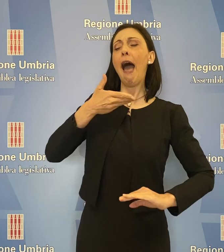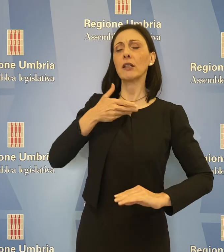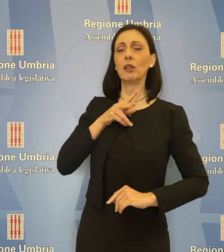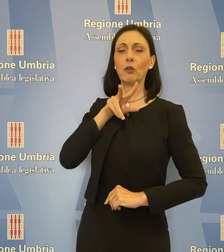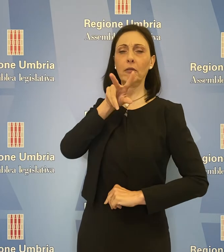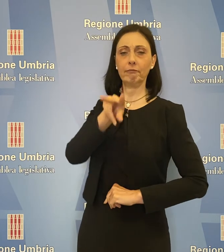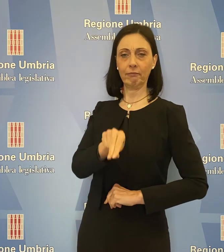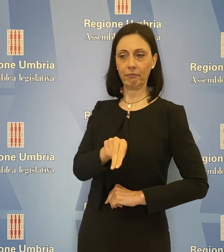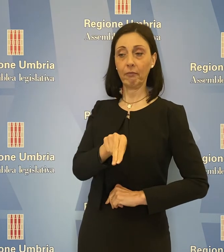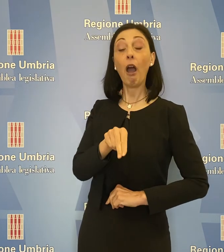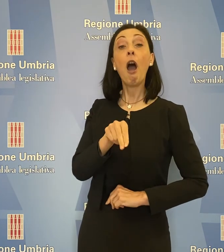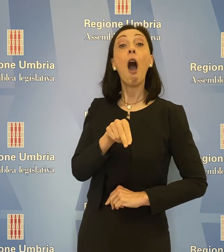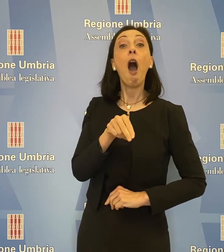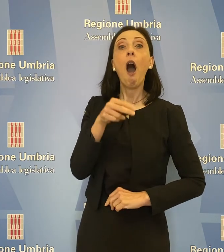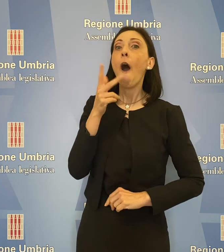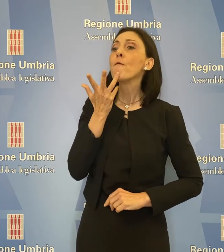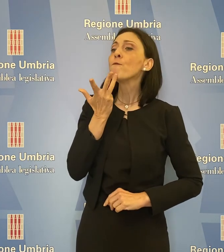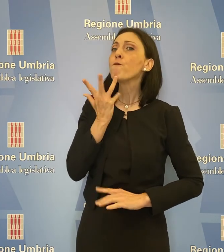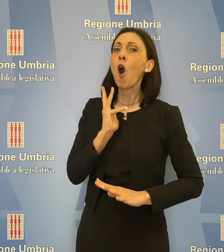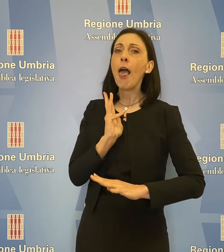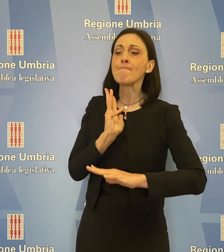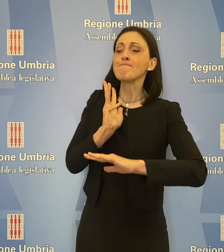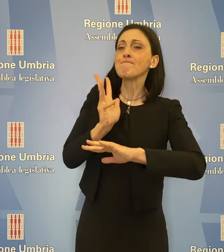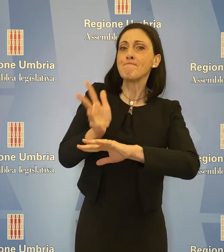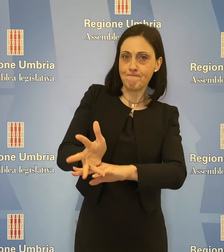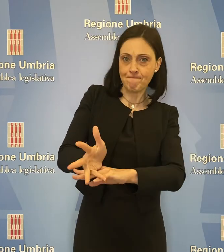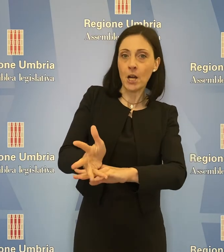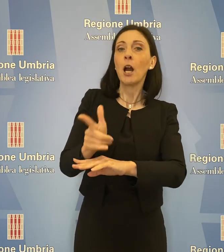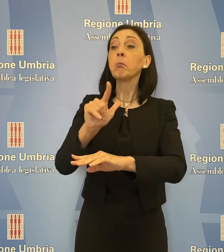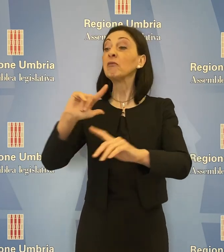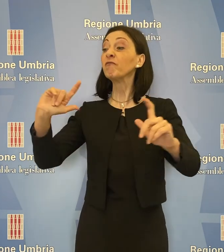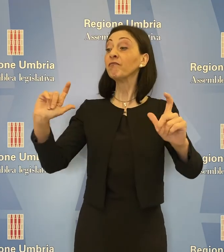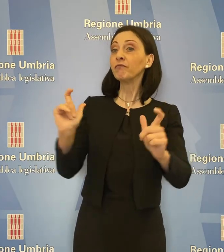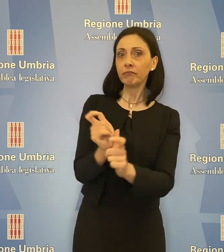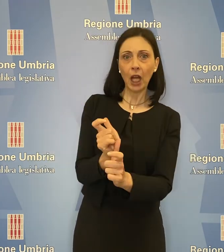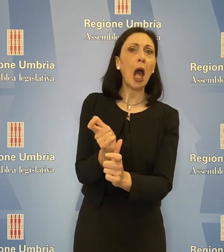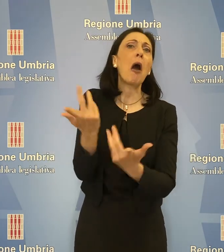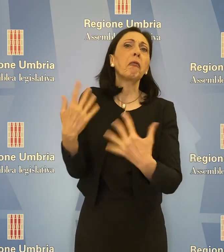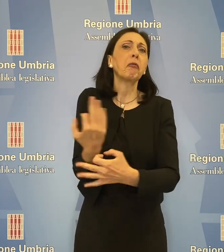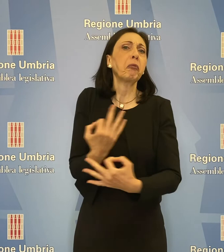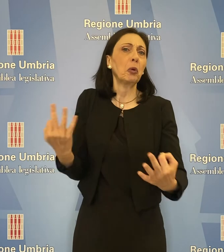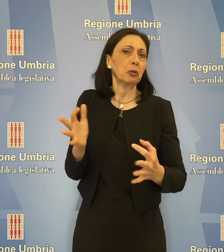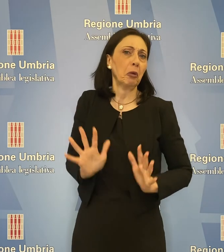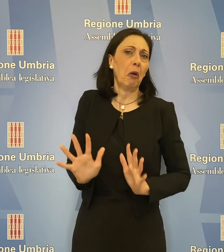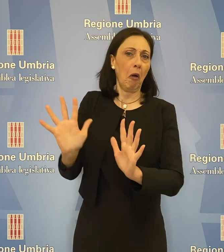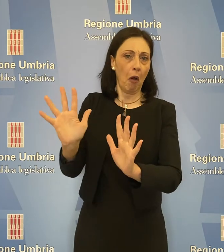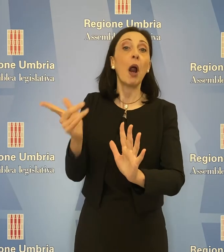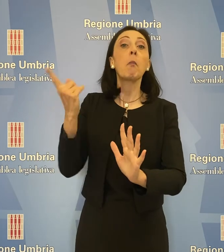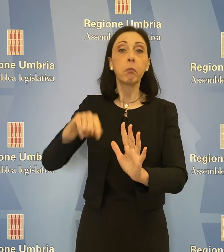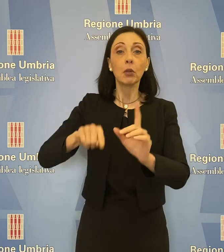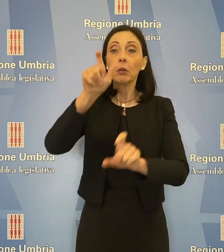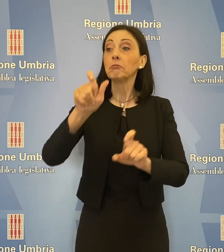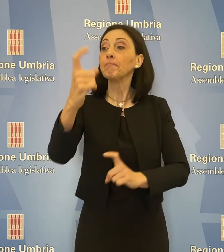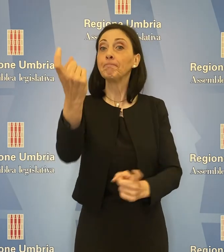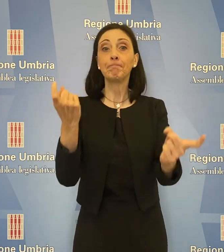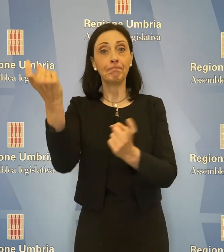c'è nessuna volontà di andare a indebolire una struttura che funziona bene e procura anche mobilità attiva. Si vuole invece